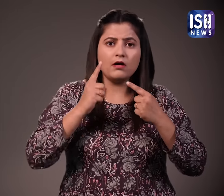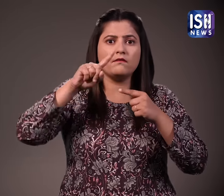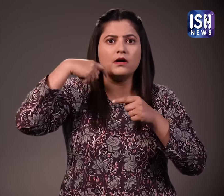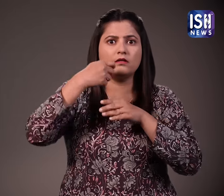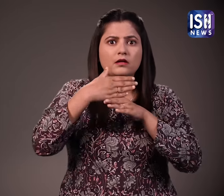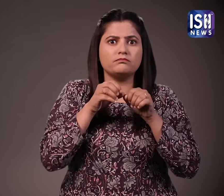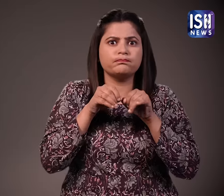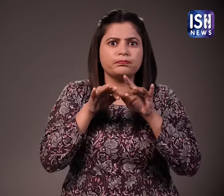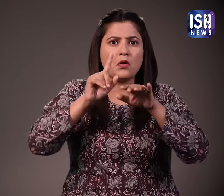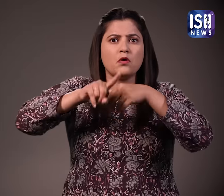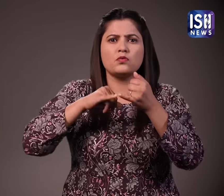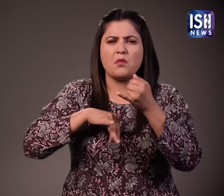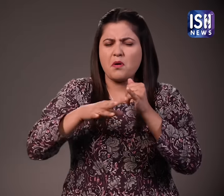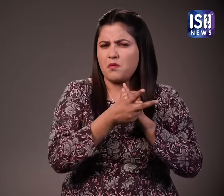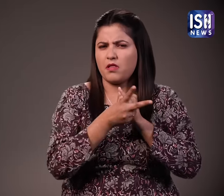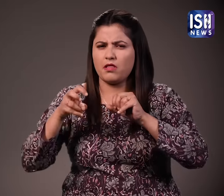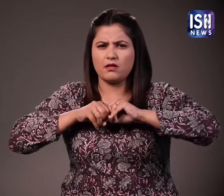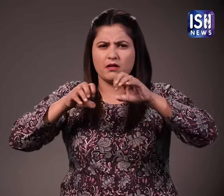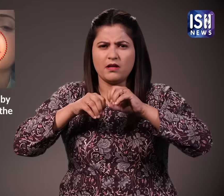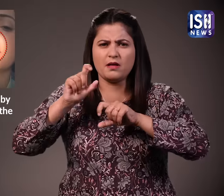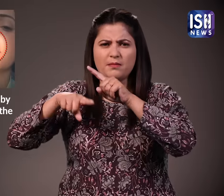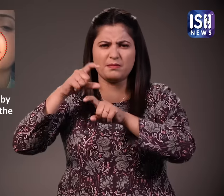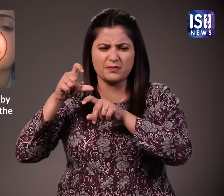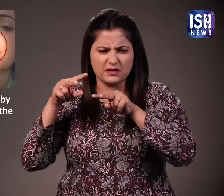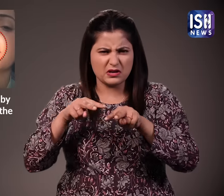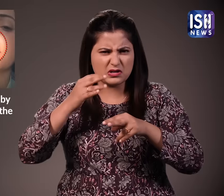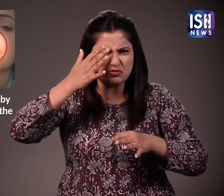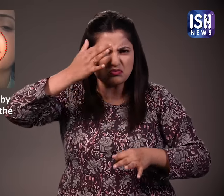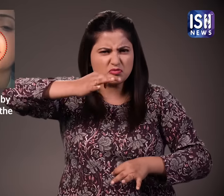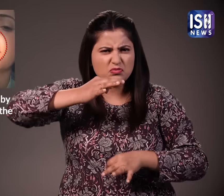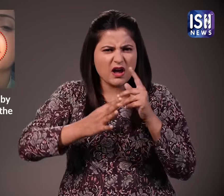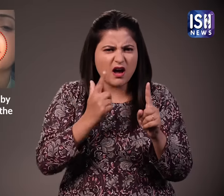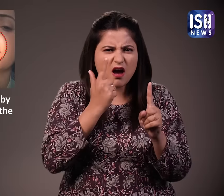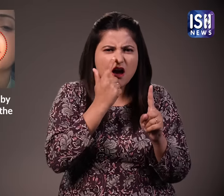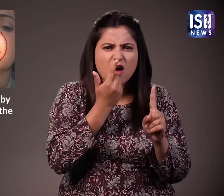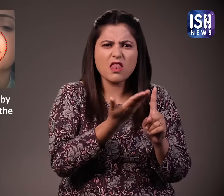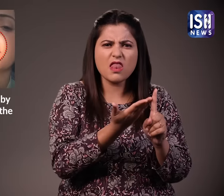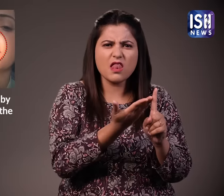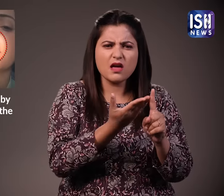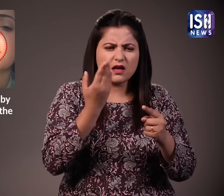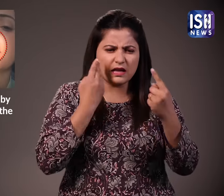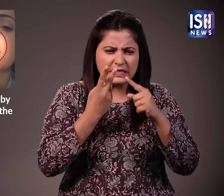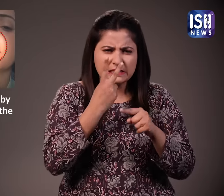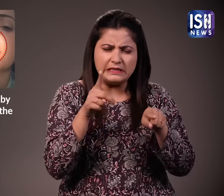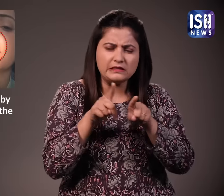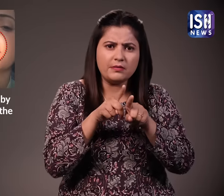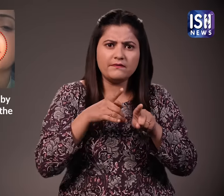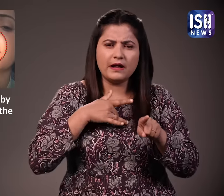वीडियो को पहले एक्स पर शेयर किया गया और फिर अन्य सोचिल मेड़ा प्लाटफॉर्म पर वाइरल हुआ लोगों ने बताया कि सीमा के पती सचिन मीना ने उसके साथ मारपीड की